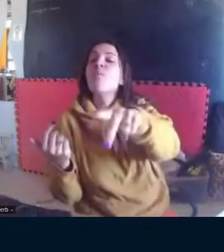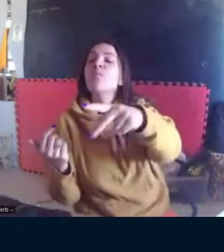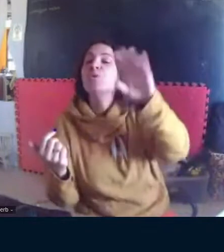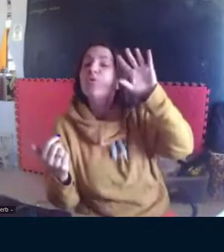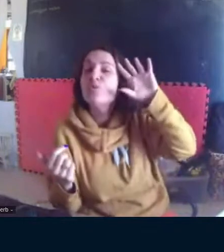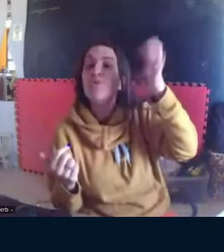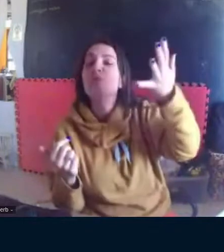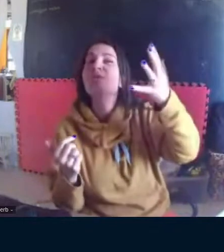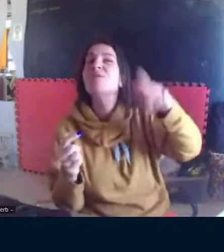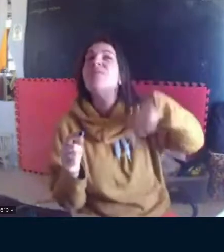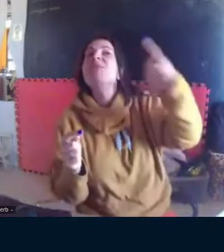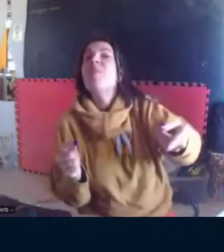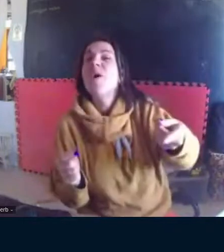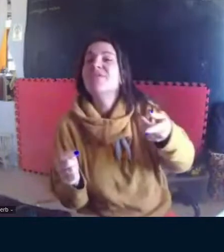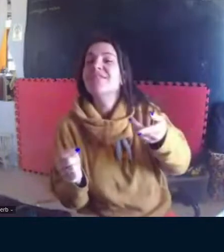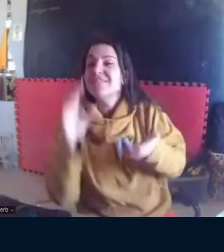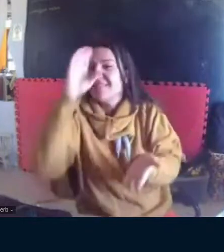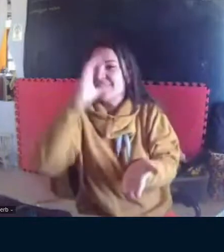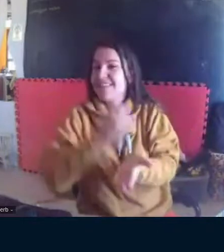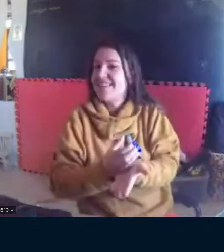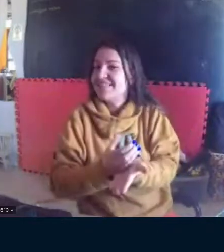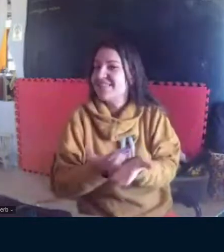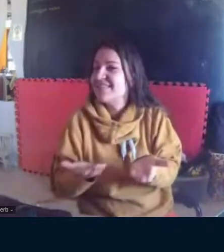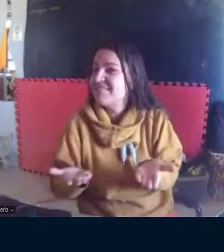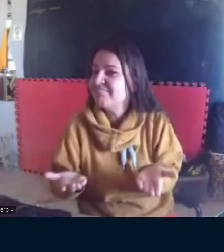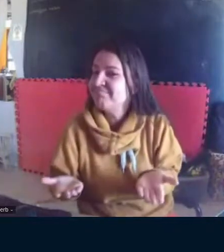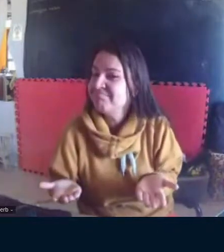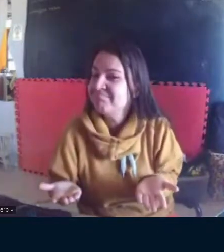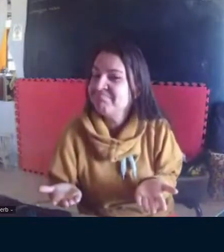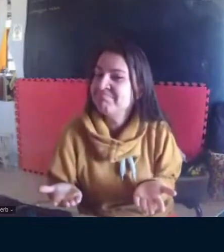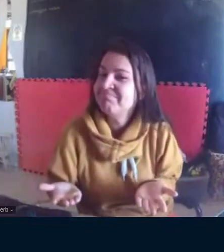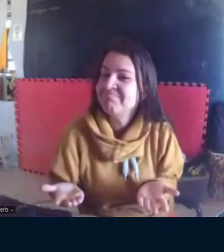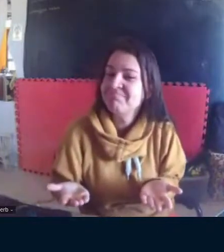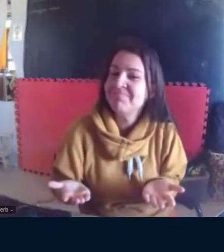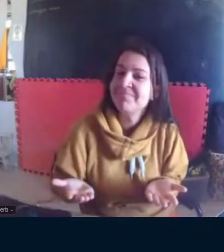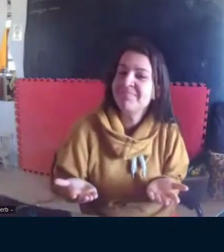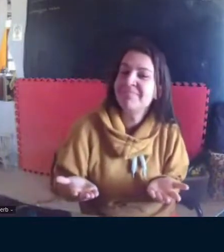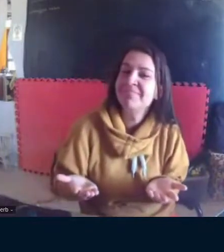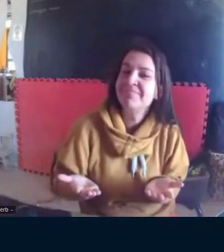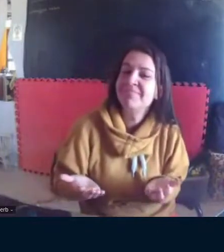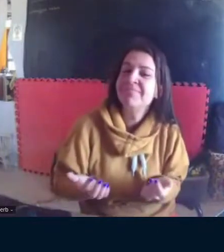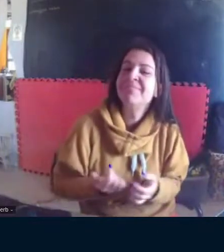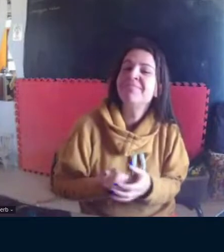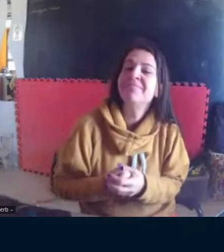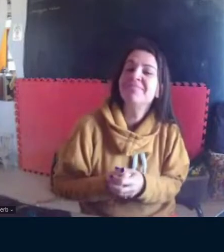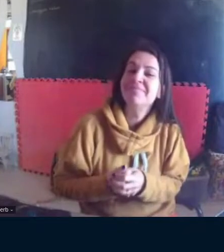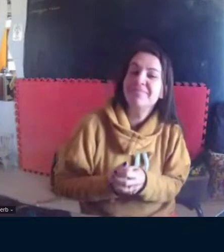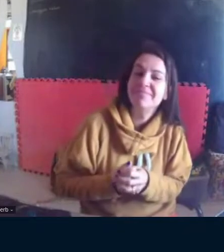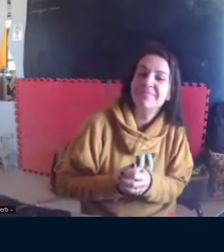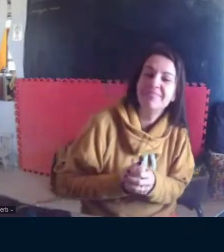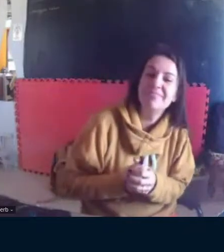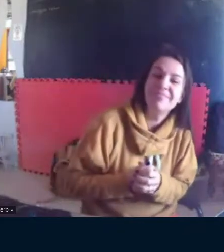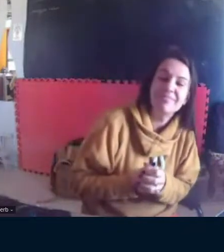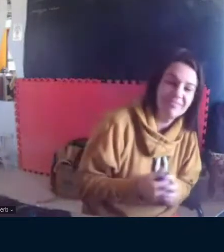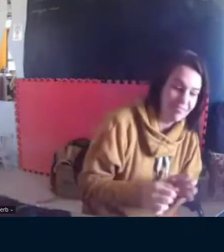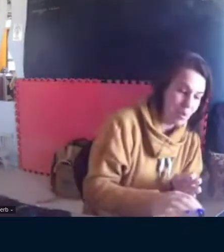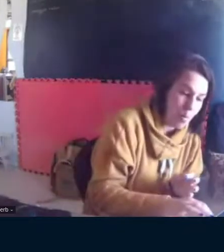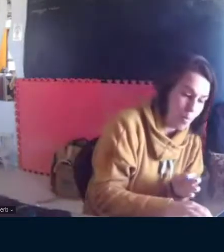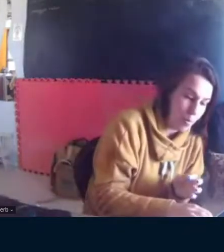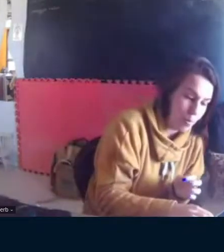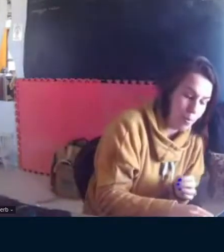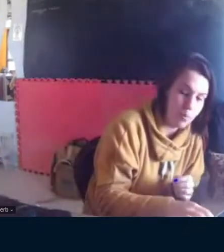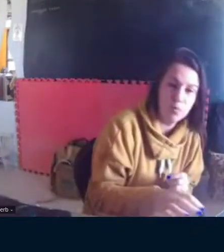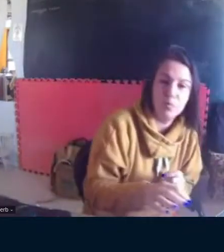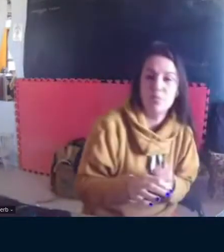se percebeu musical. Como você resolveria isso em sua tese, por exemplo, para que outras crianças também se vissem, se